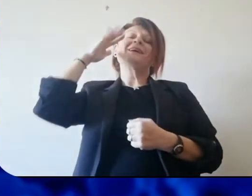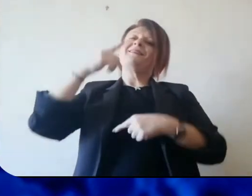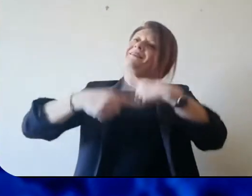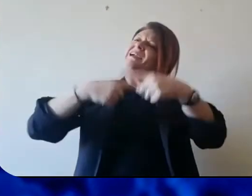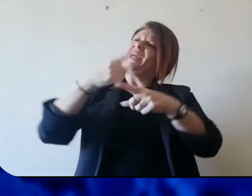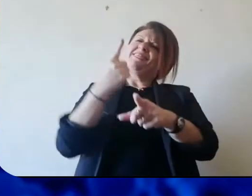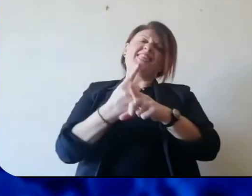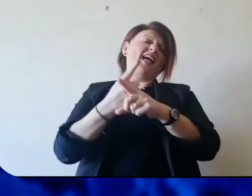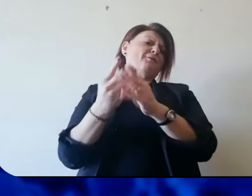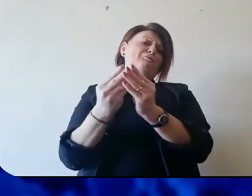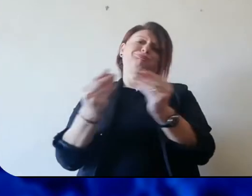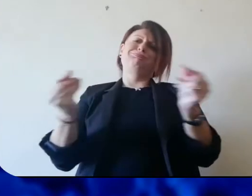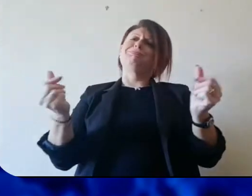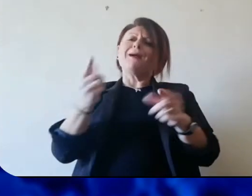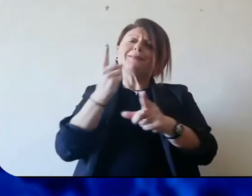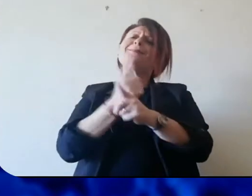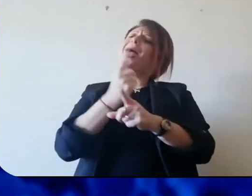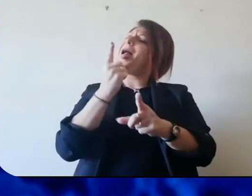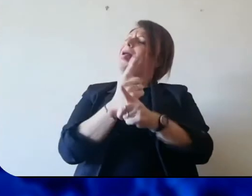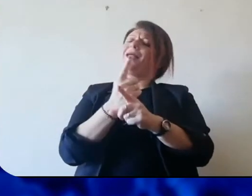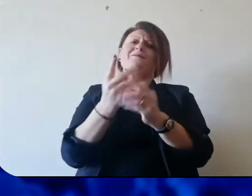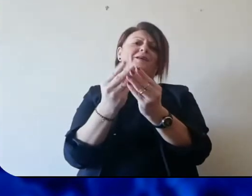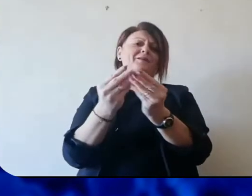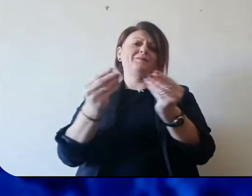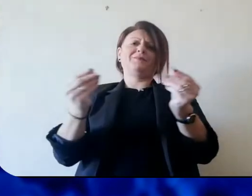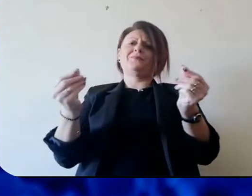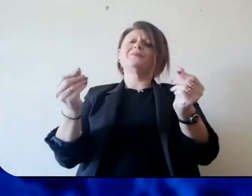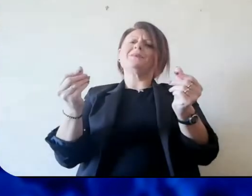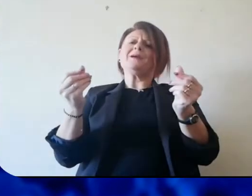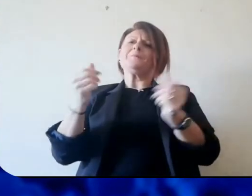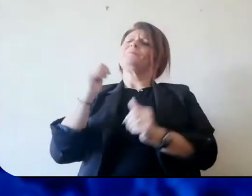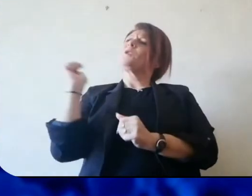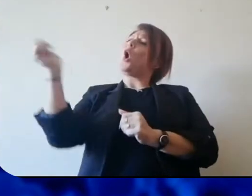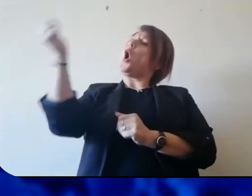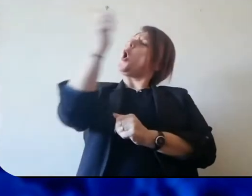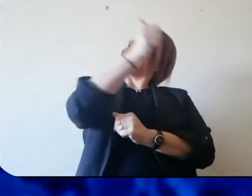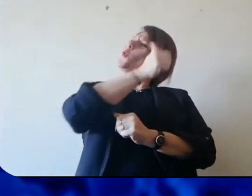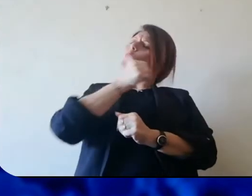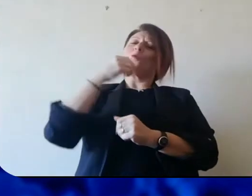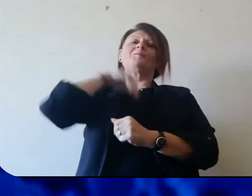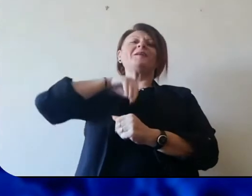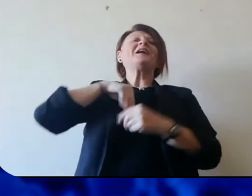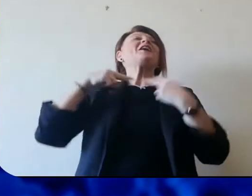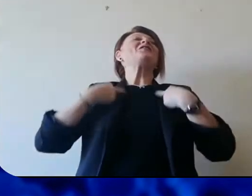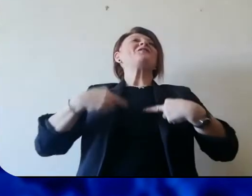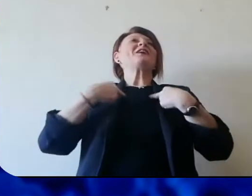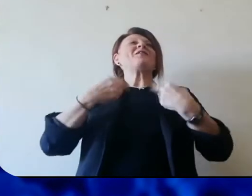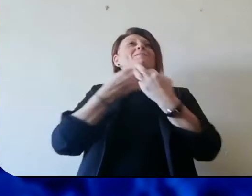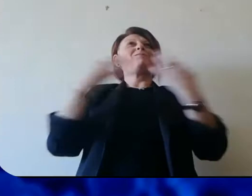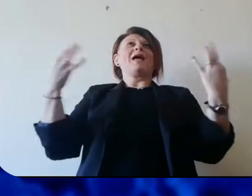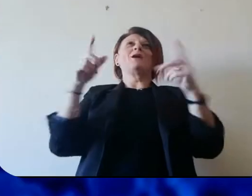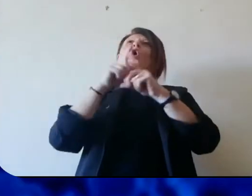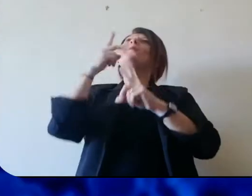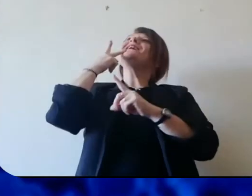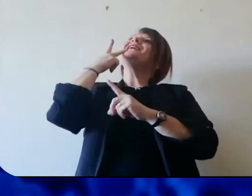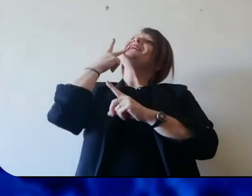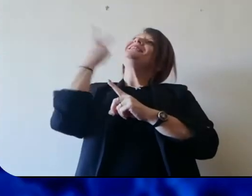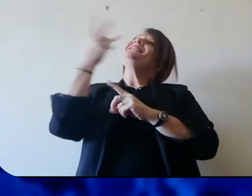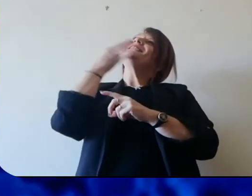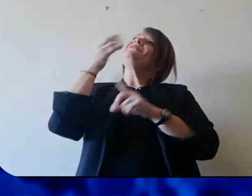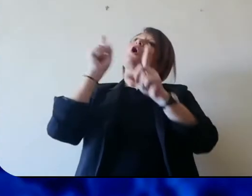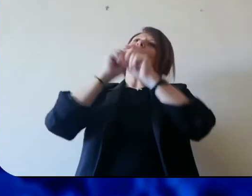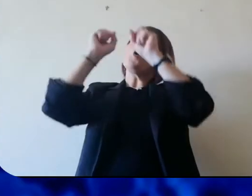consapevolezza che prima o poi questo finirà, tutto questo finirà e rivedremo la luce, ma